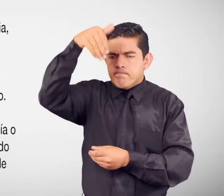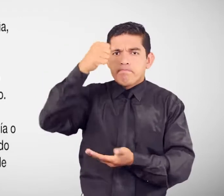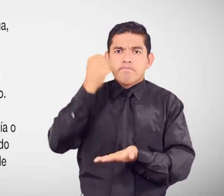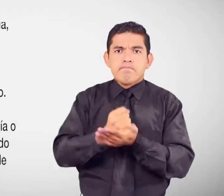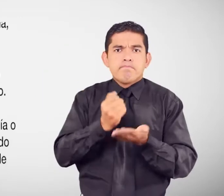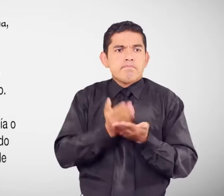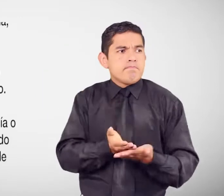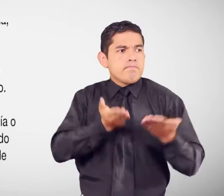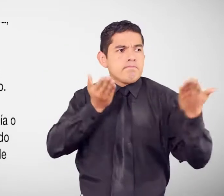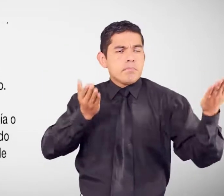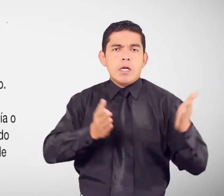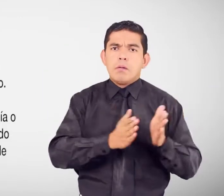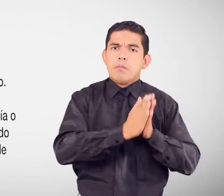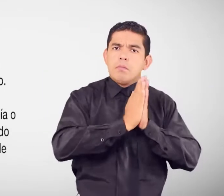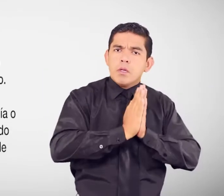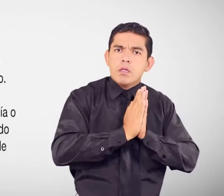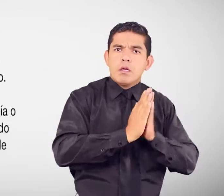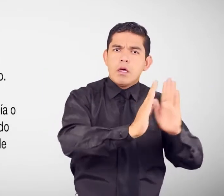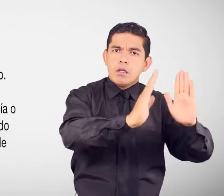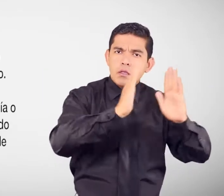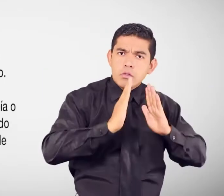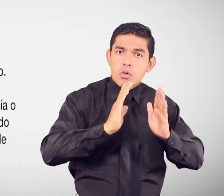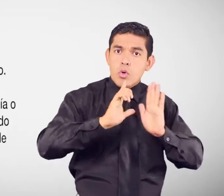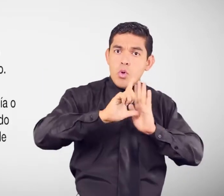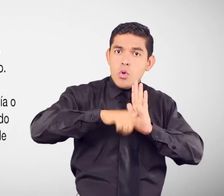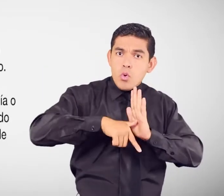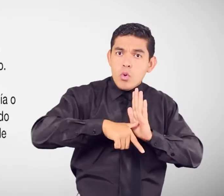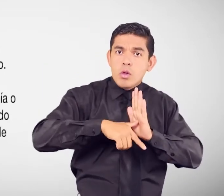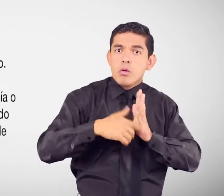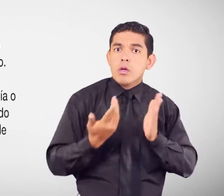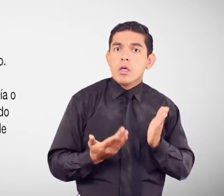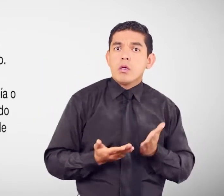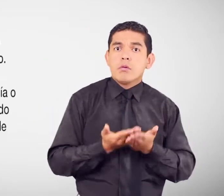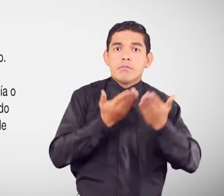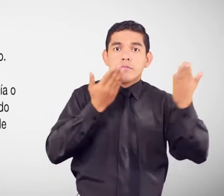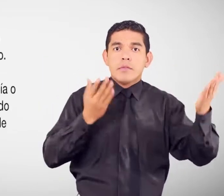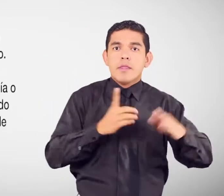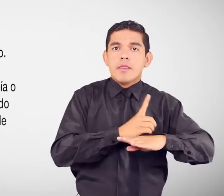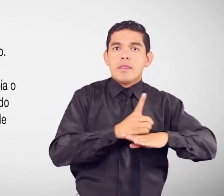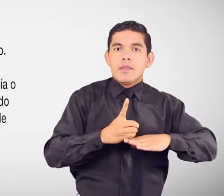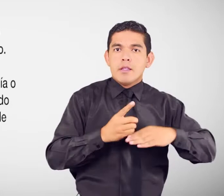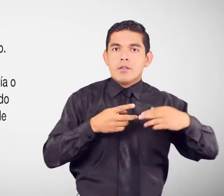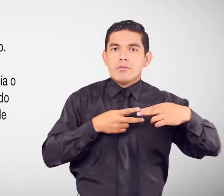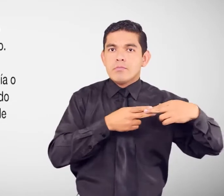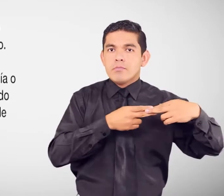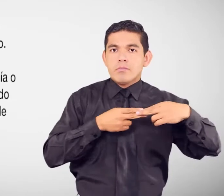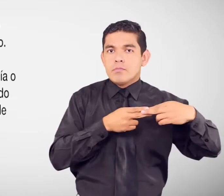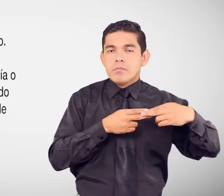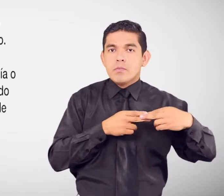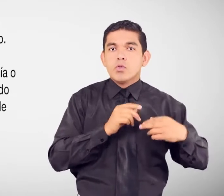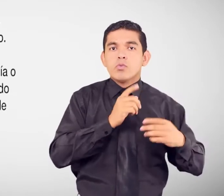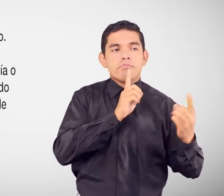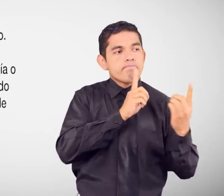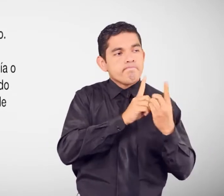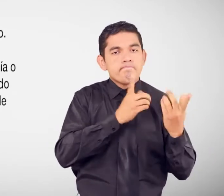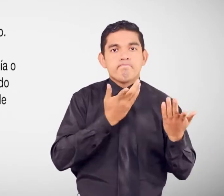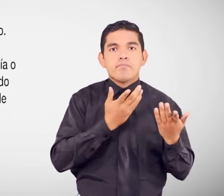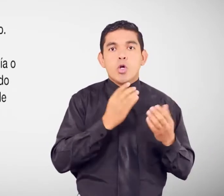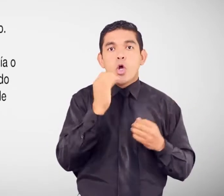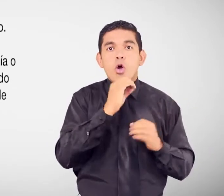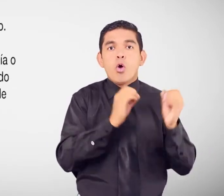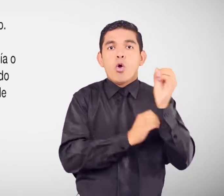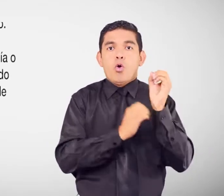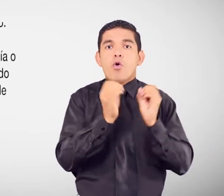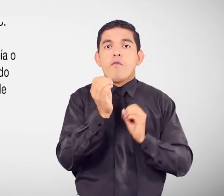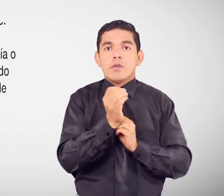Pidiendo ser atendido Debes luego ingresar el pedido en la Dirección de Relación con la Ciudadanía o en las